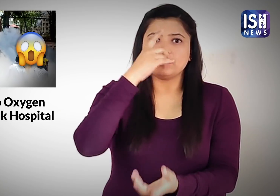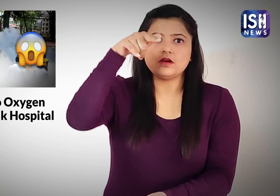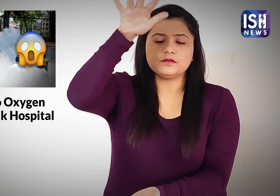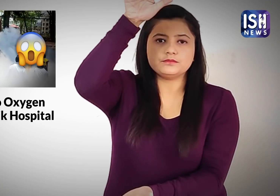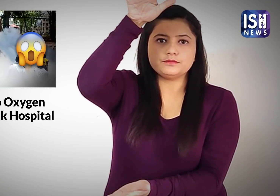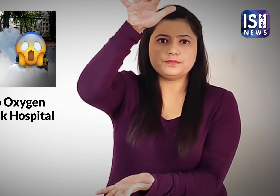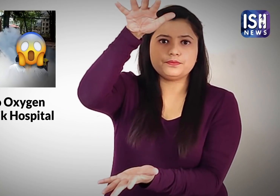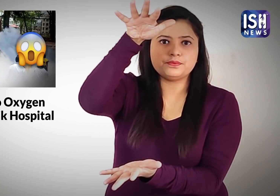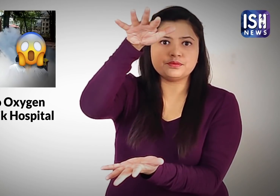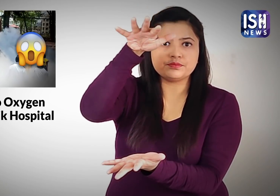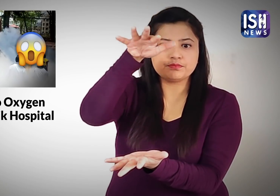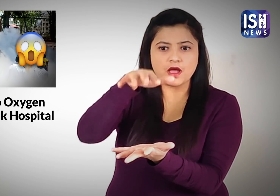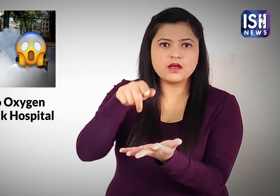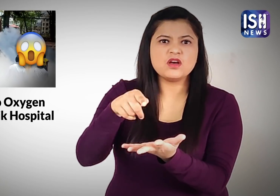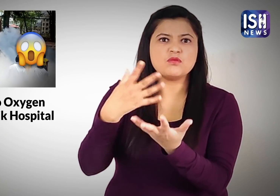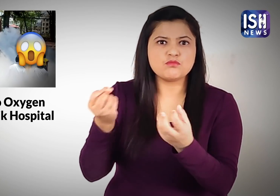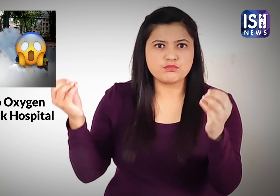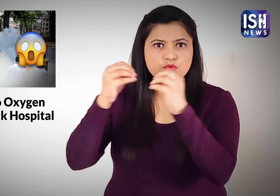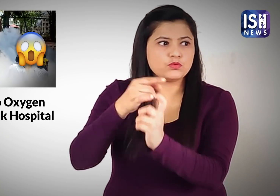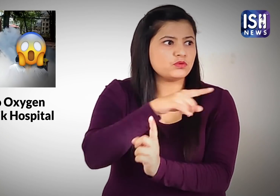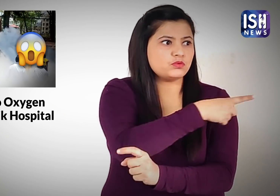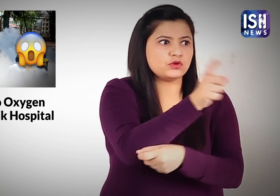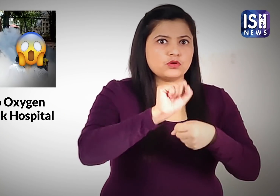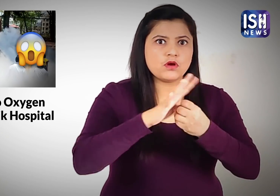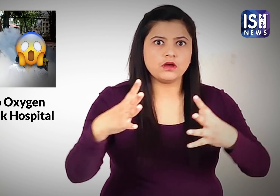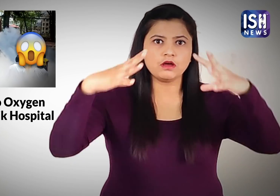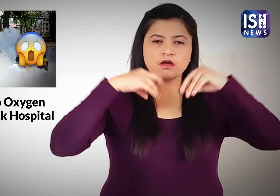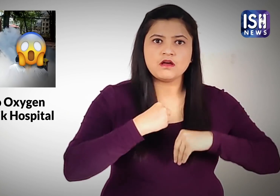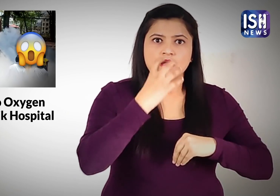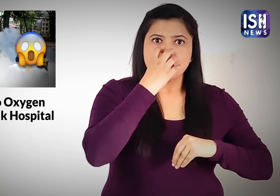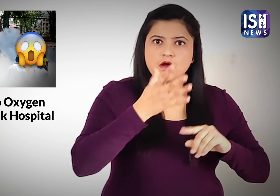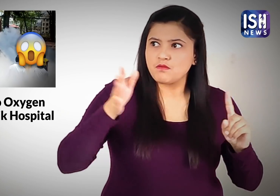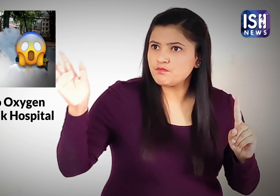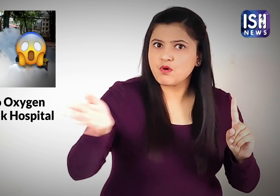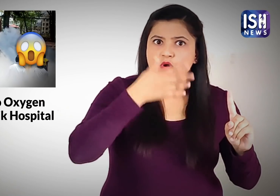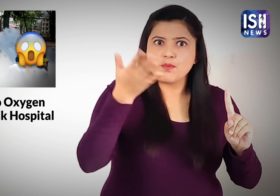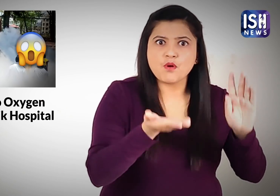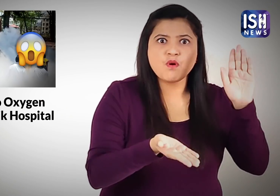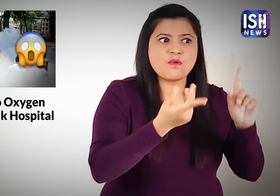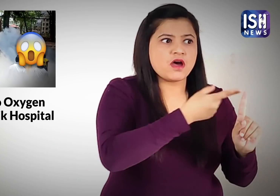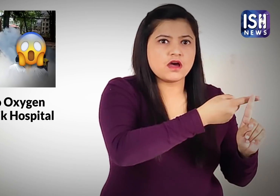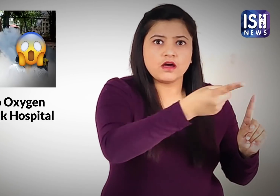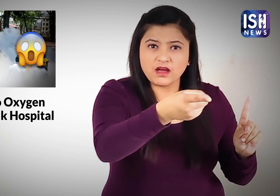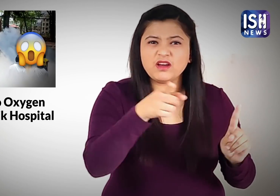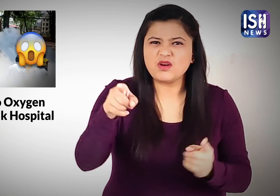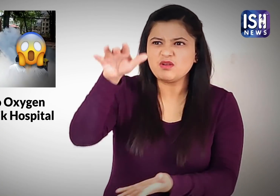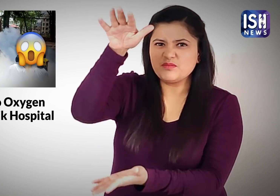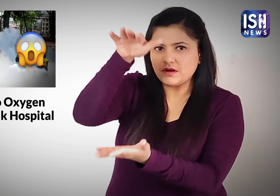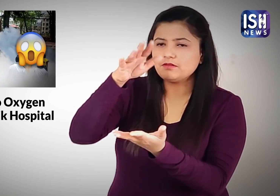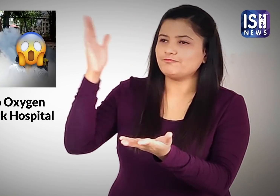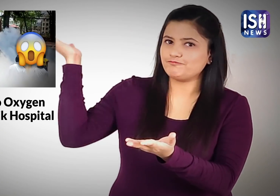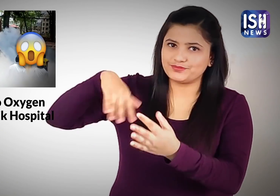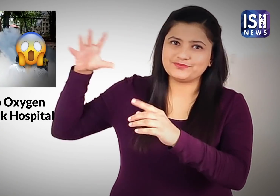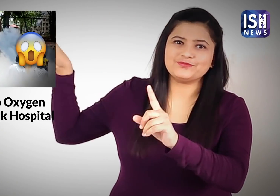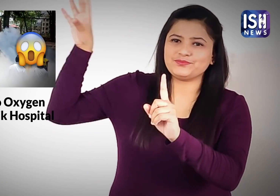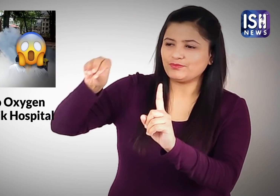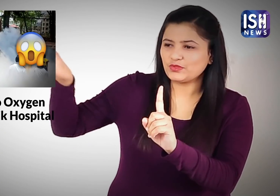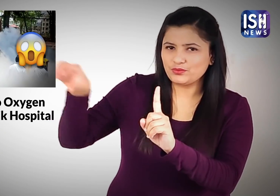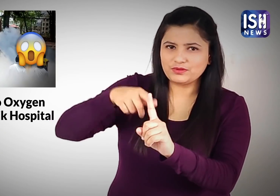एक टैंकर में से ऑक्सिजन की टंकी को फिर से भर रहे थे क्योंकि ऑक्सिजन का स्थर कम हो